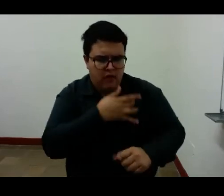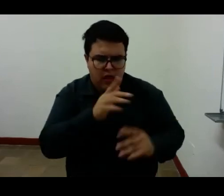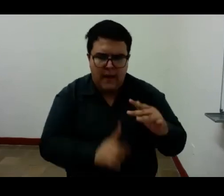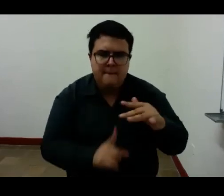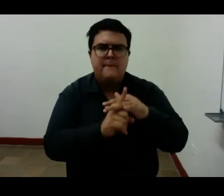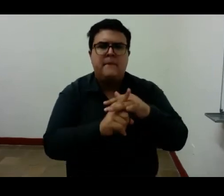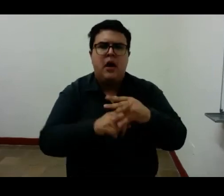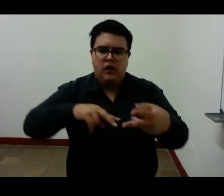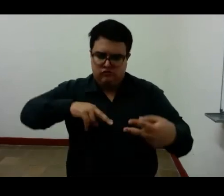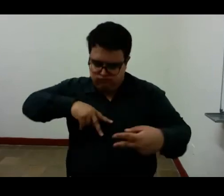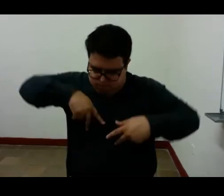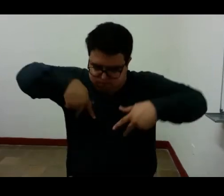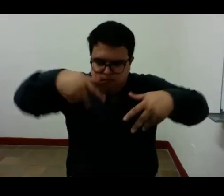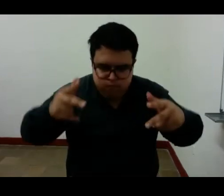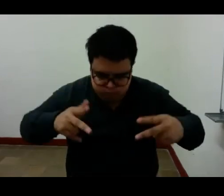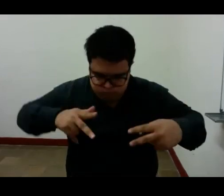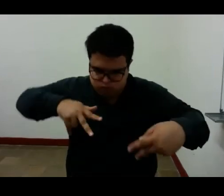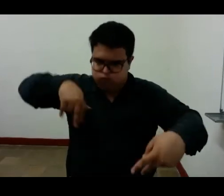muchas seres